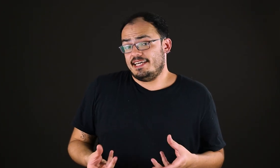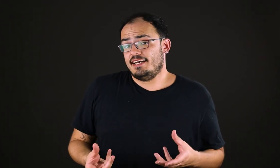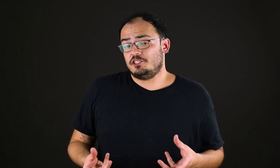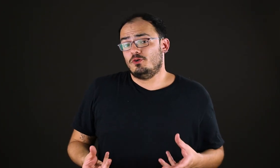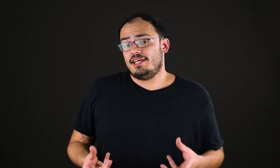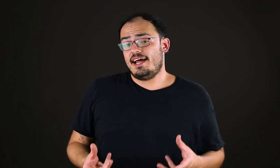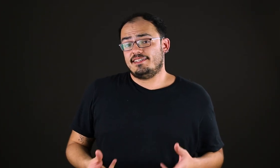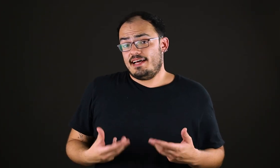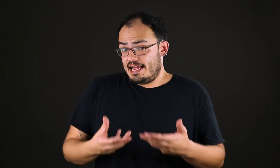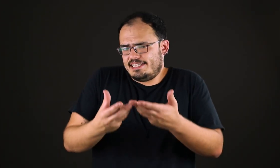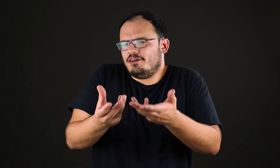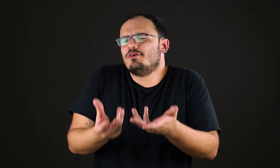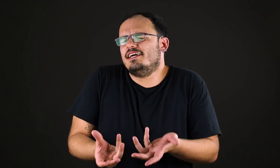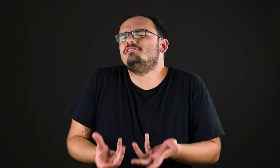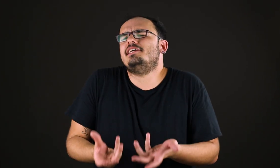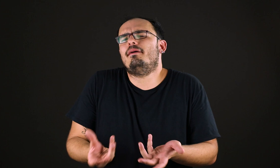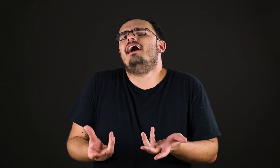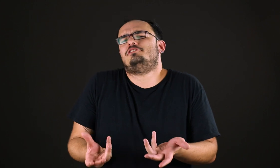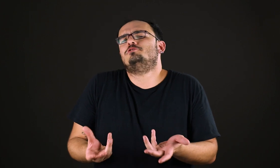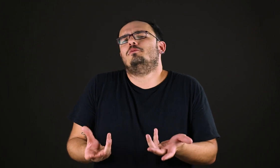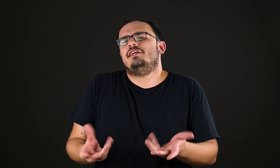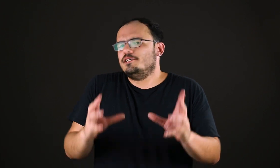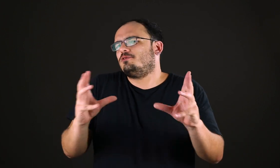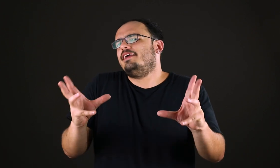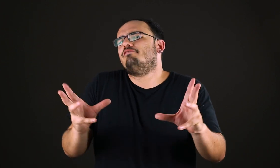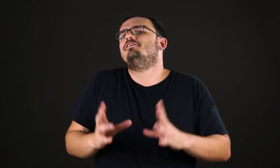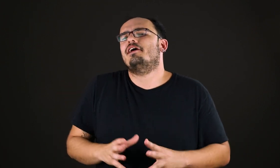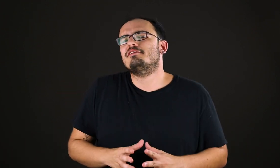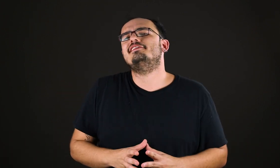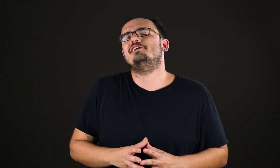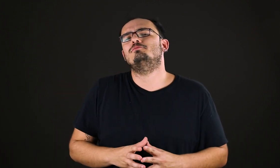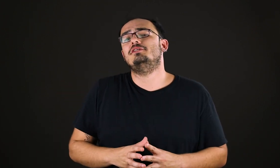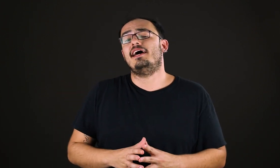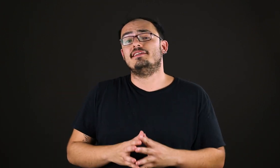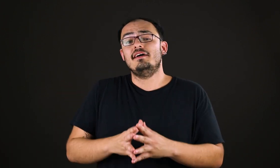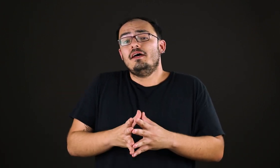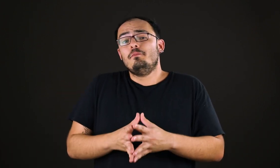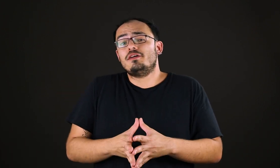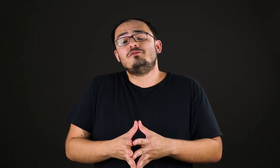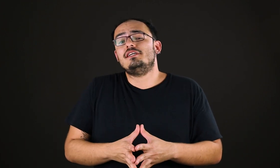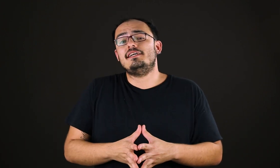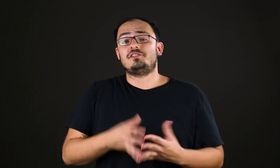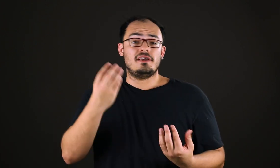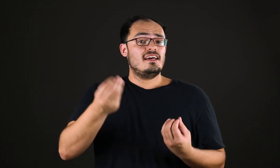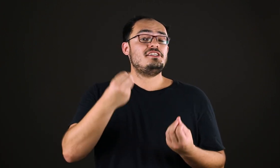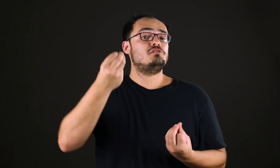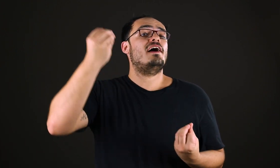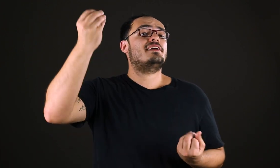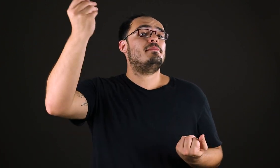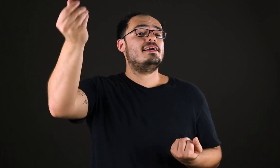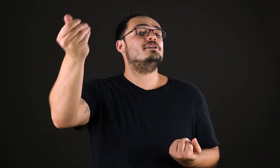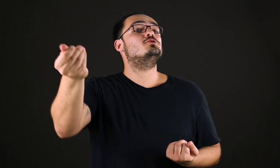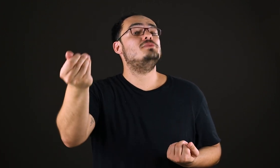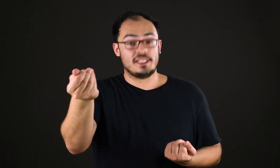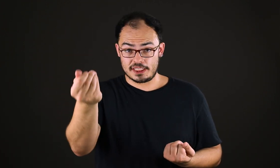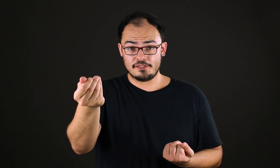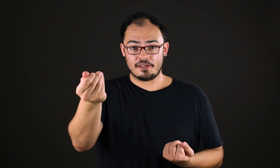na Idade Moderna, ainda há um grande debate sobre isso, ainda ficando na Idade Moderna. Porque é o seguinte, a gente fala que a beleza é subjetiva,